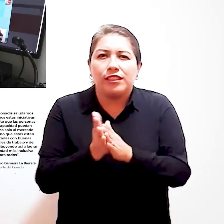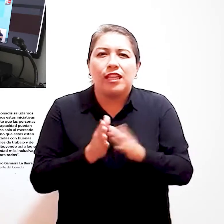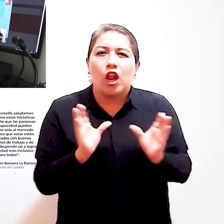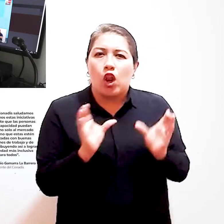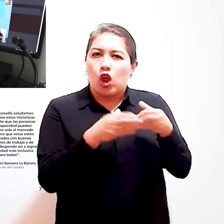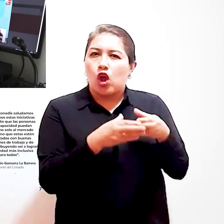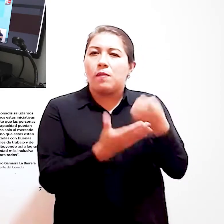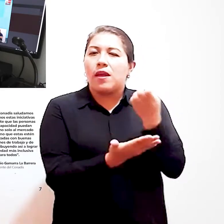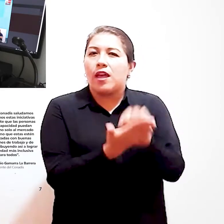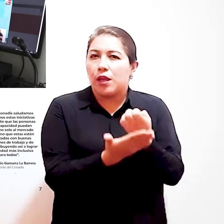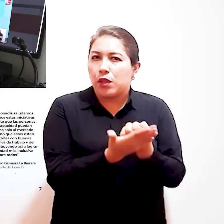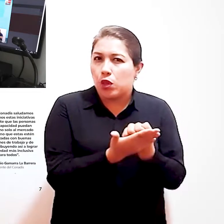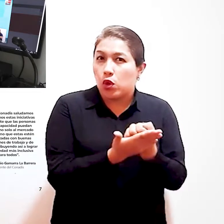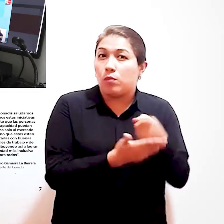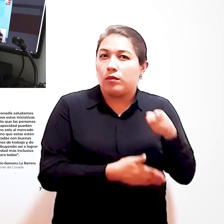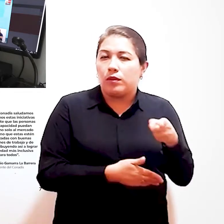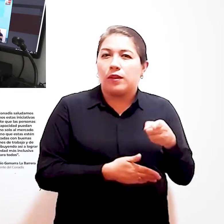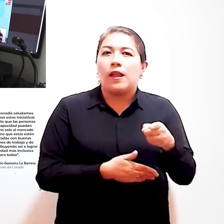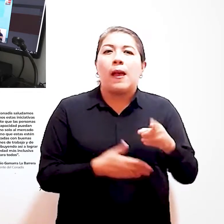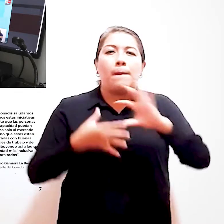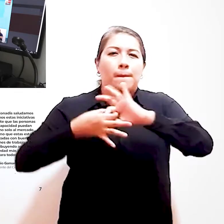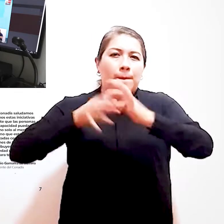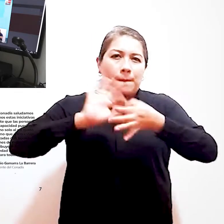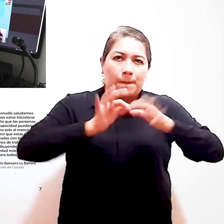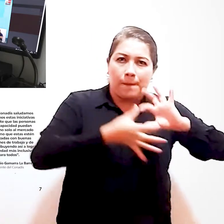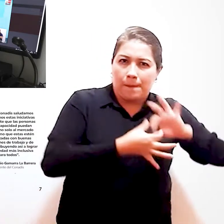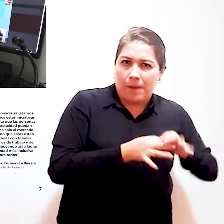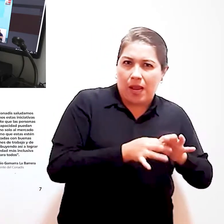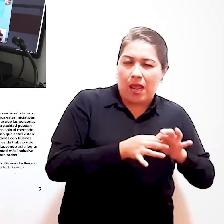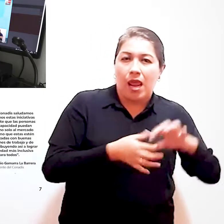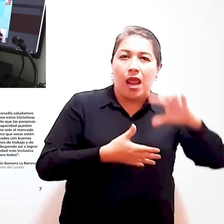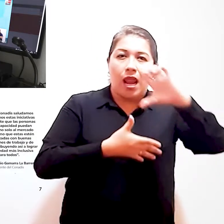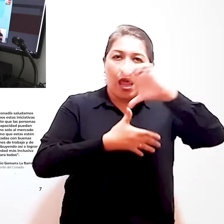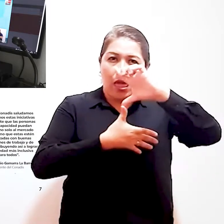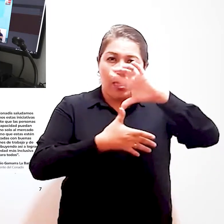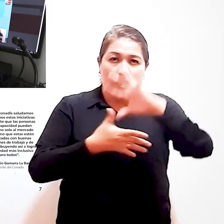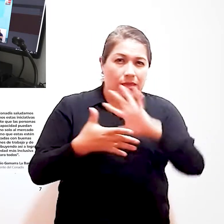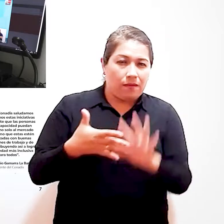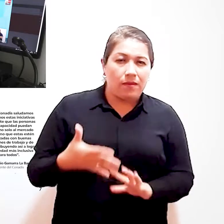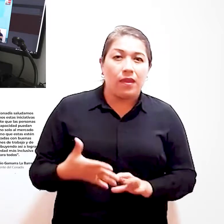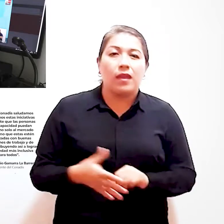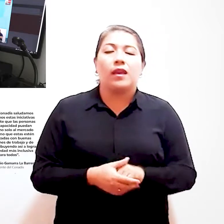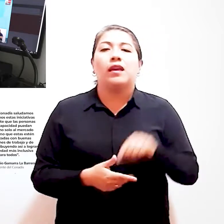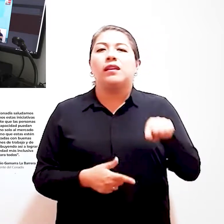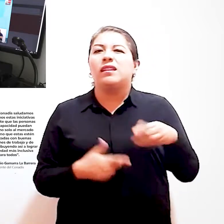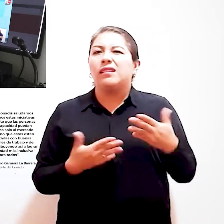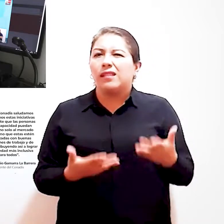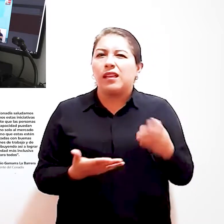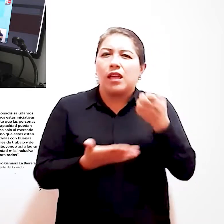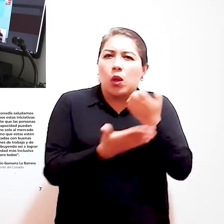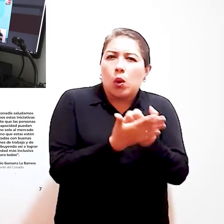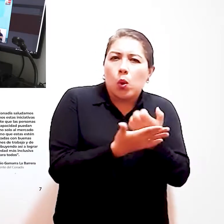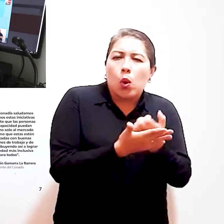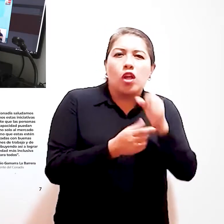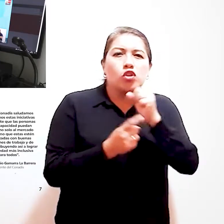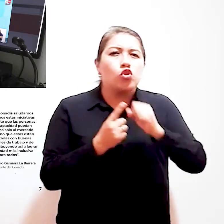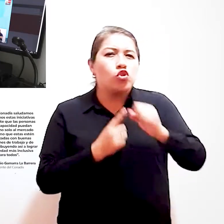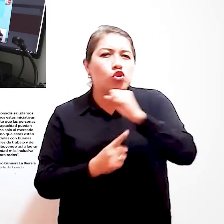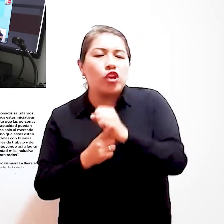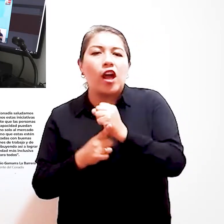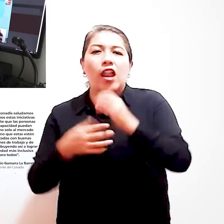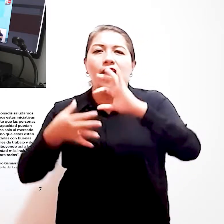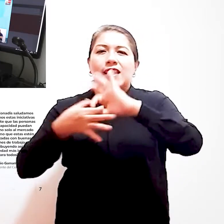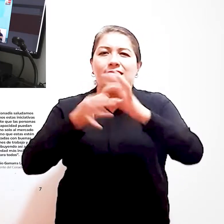asistencia técnica y financiera de la Comisión Económica para América Latina y el Caribe, CEPAL y el Departamento de Asuntos